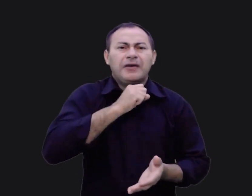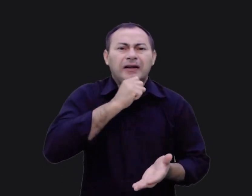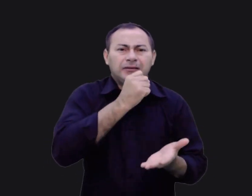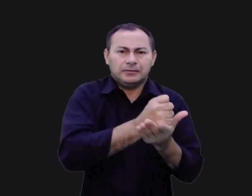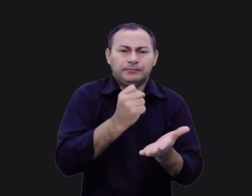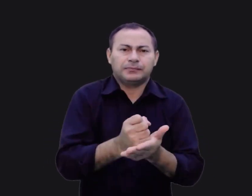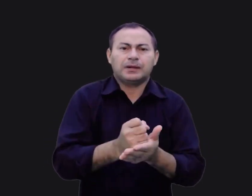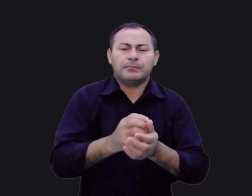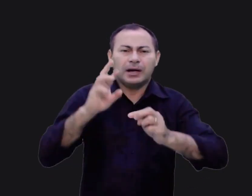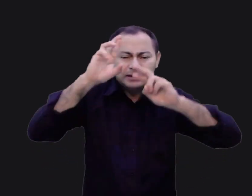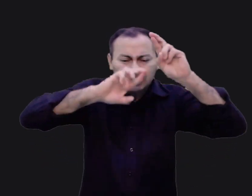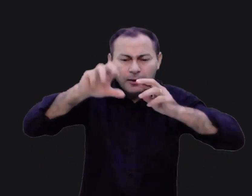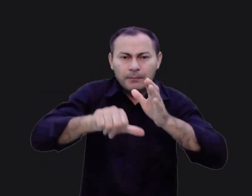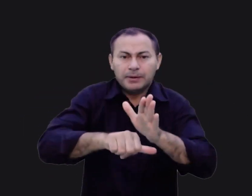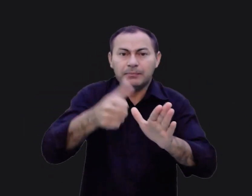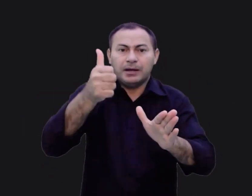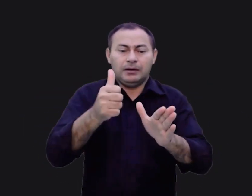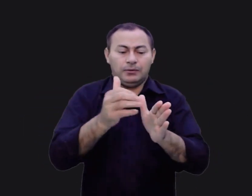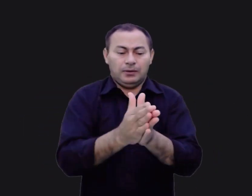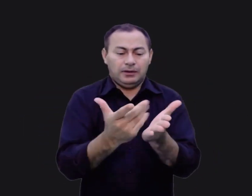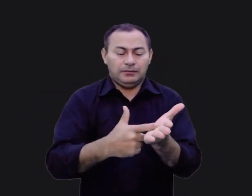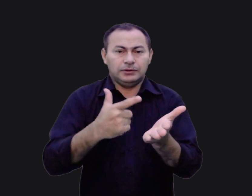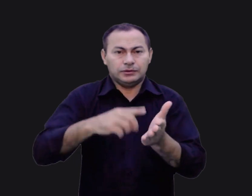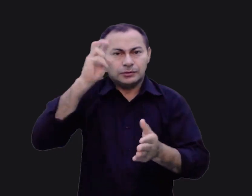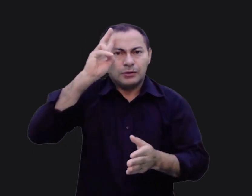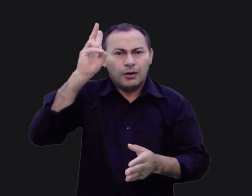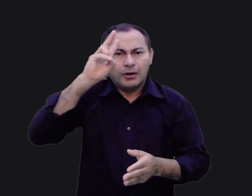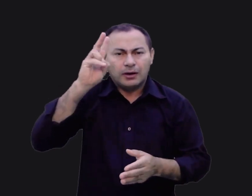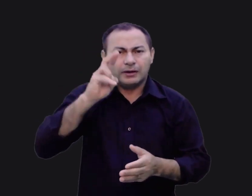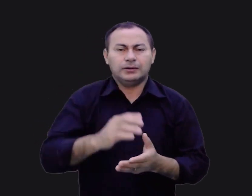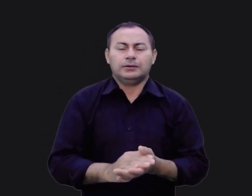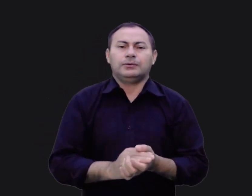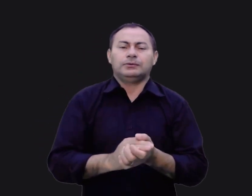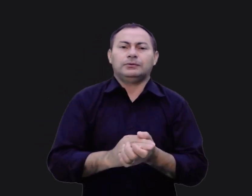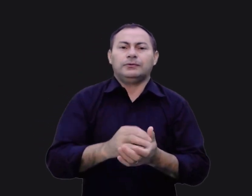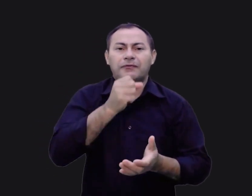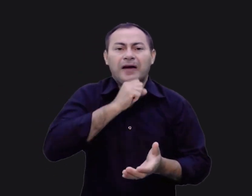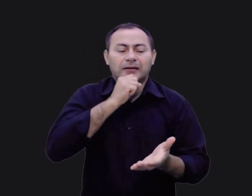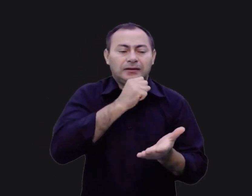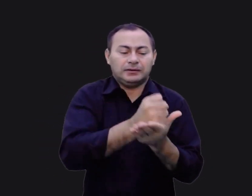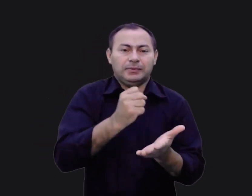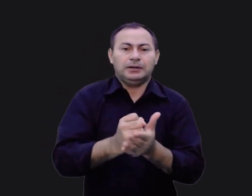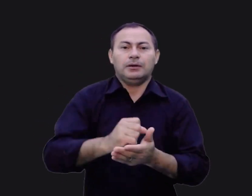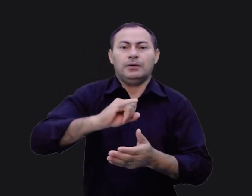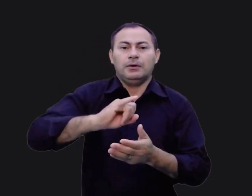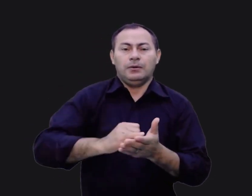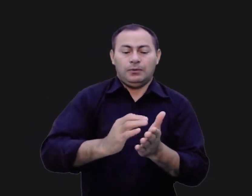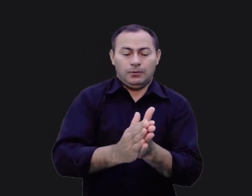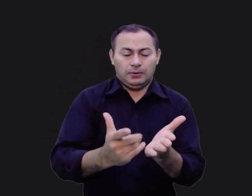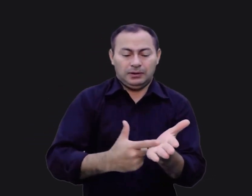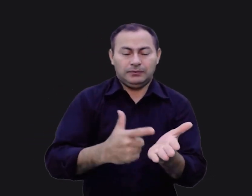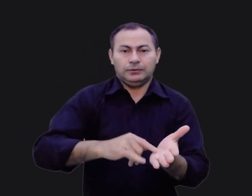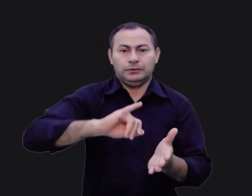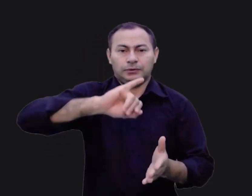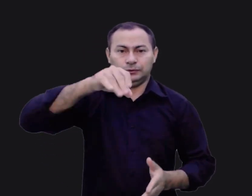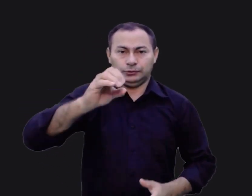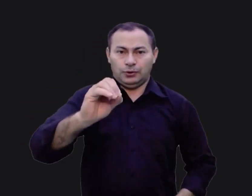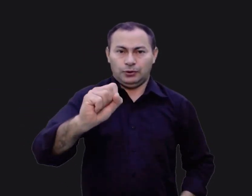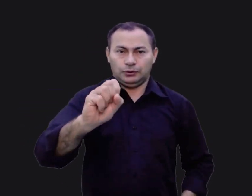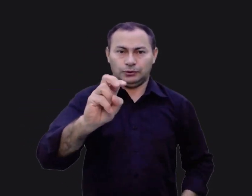terceira vez o primeiro livro histórico do Velho Testamento, que é o livro de Josué. Como vimos nos dois últimos estudos, esse livro é